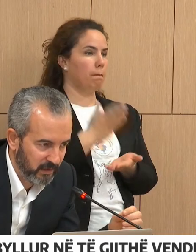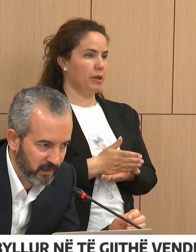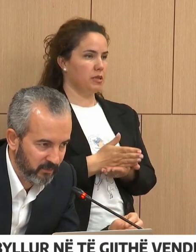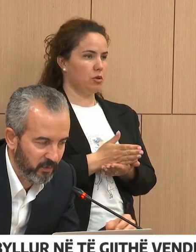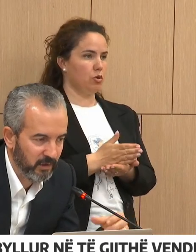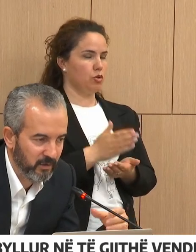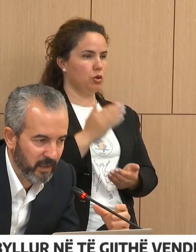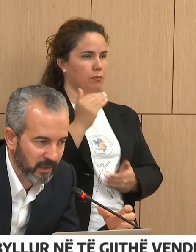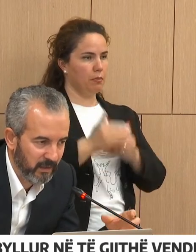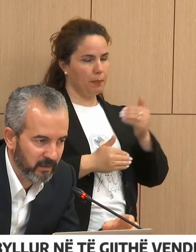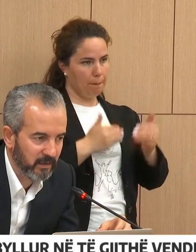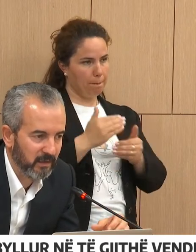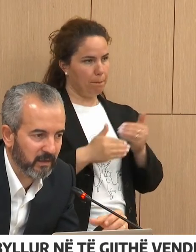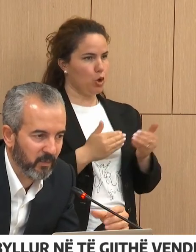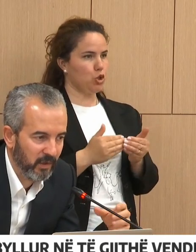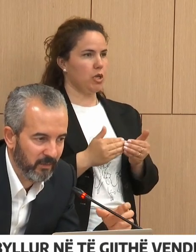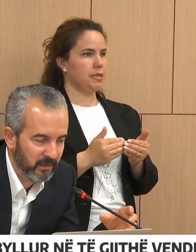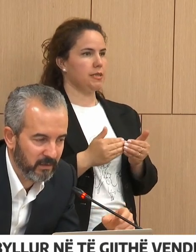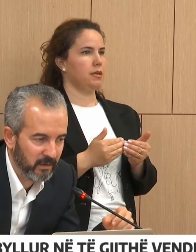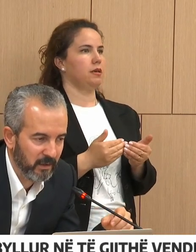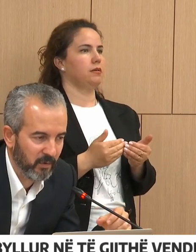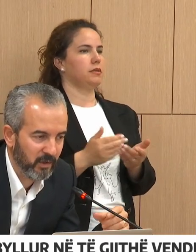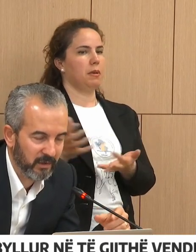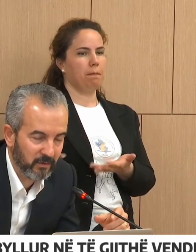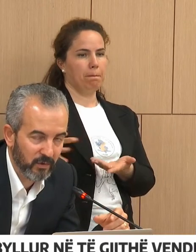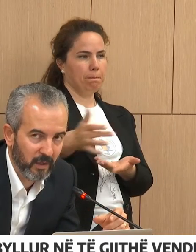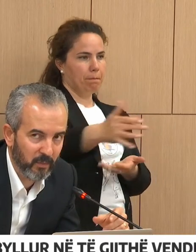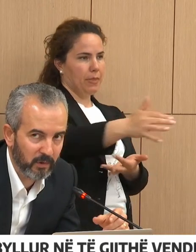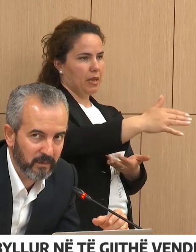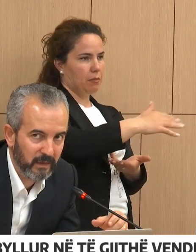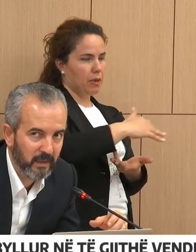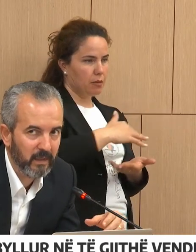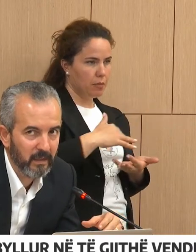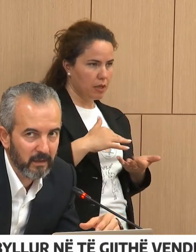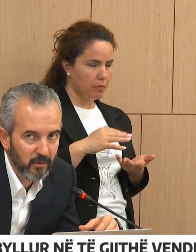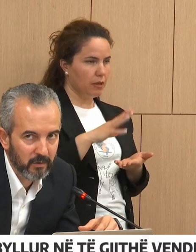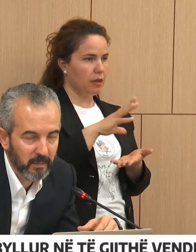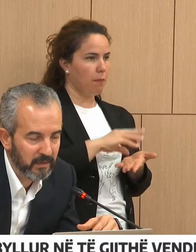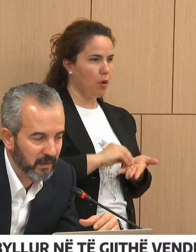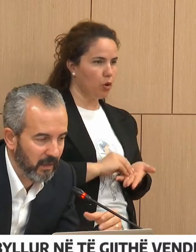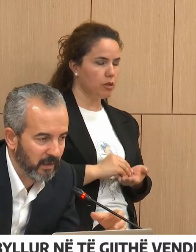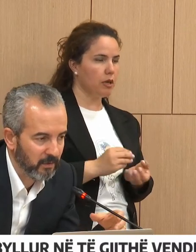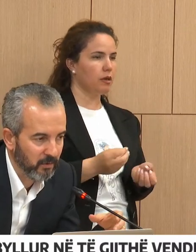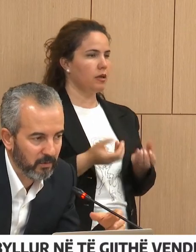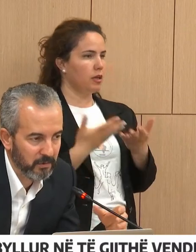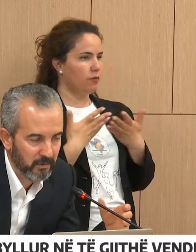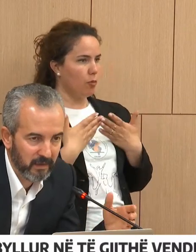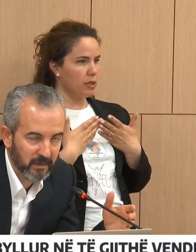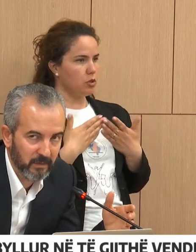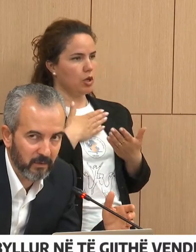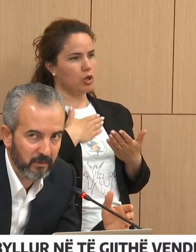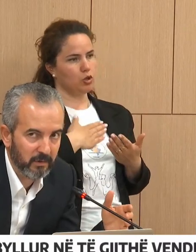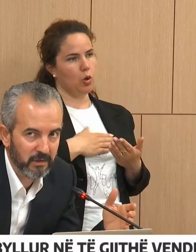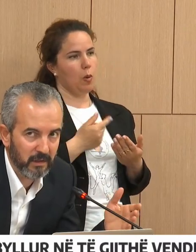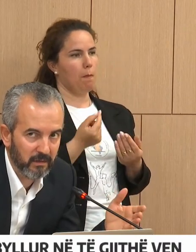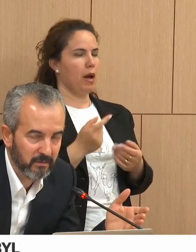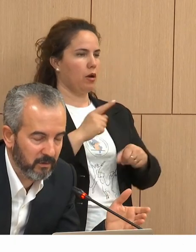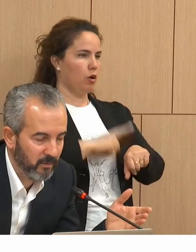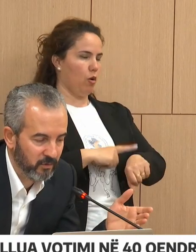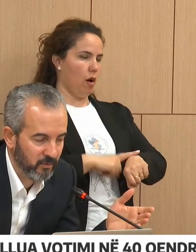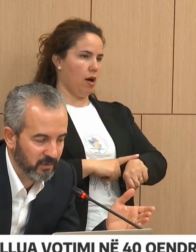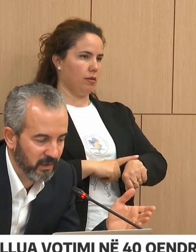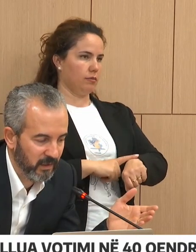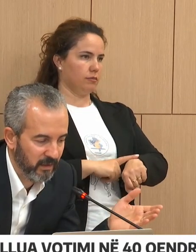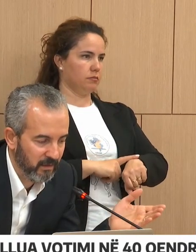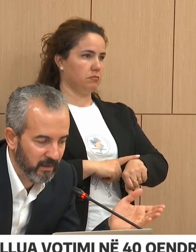procesi i nëbyllës në makinës, i tabulinit, i prodhinit të atyre raporteve, do të merte atë të koj që në vlerësimin tonë do të ishte